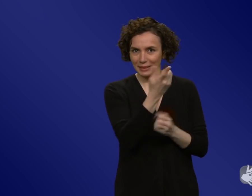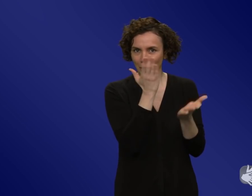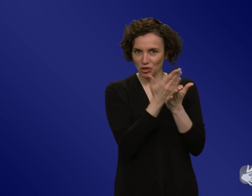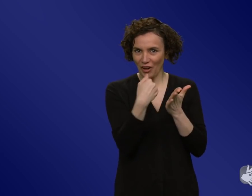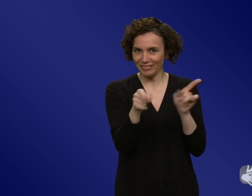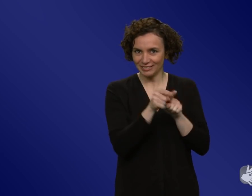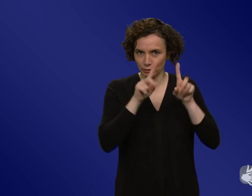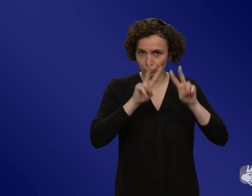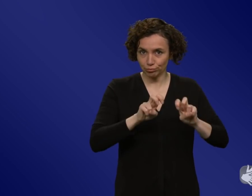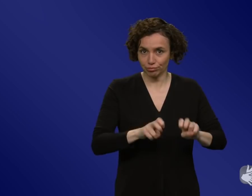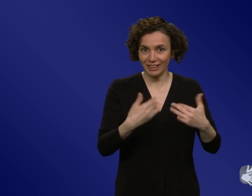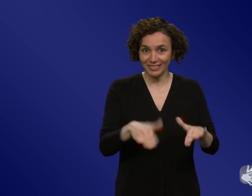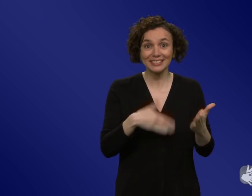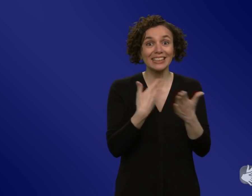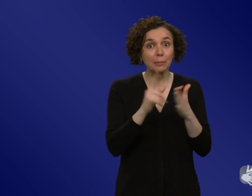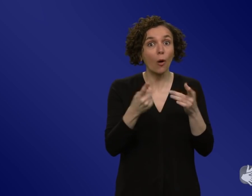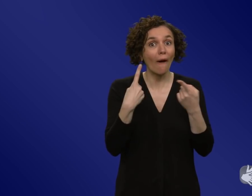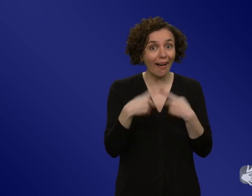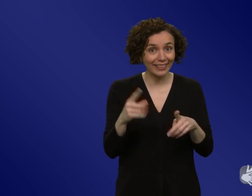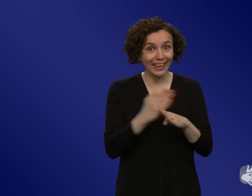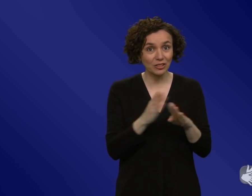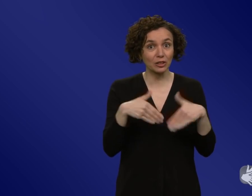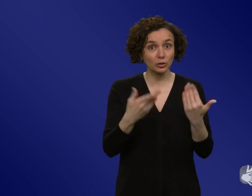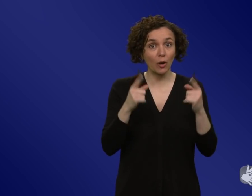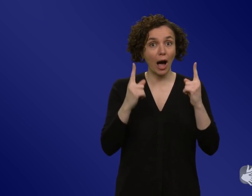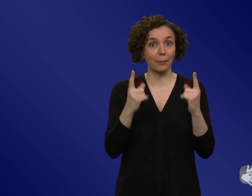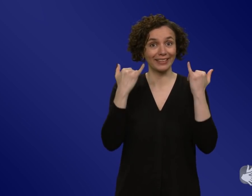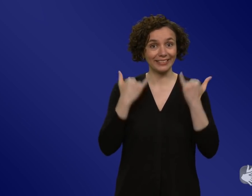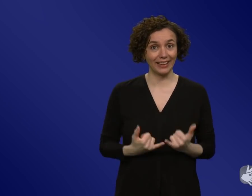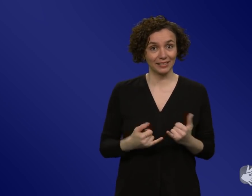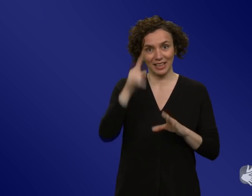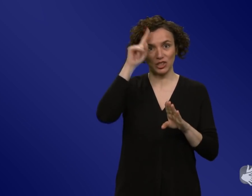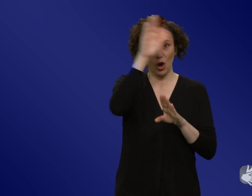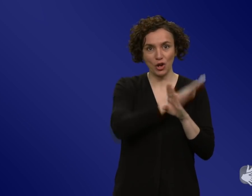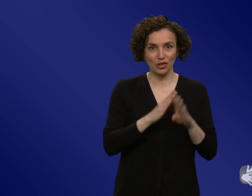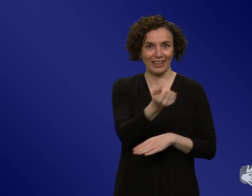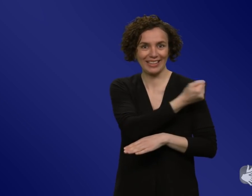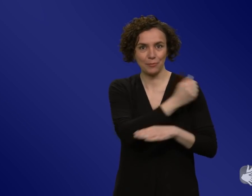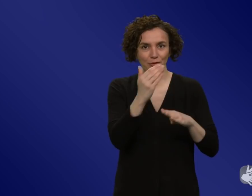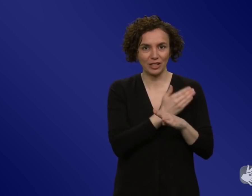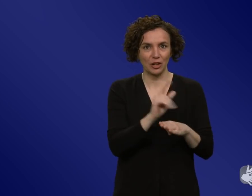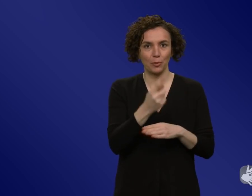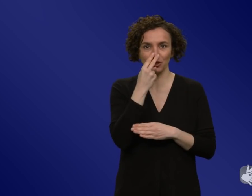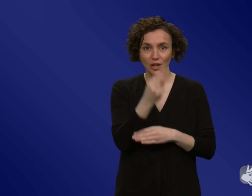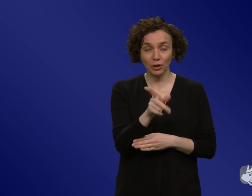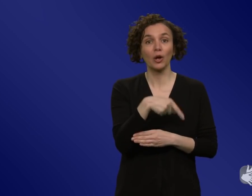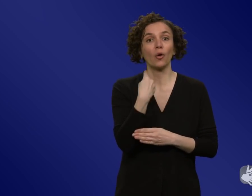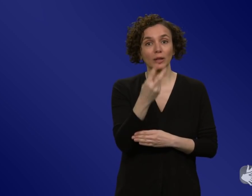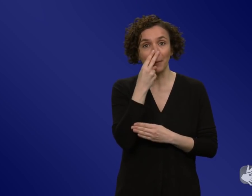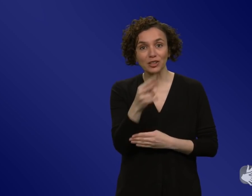Kommunikation übers Impfen in Deutschland gerne ein bisschen näher betrachten, bevor wir dann noch mal versuchen, Erkenntnisse für die Krisenkommunikation im Allgemeinen daraus